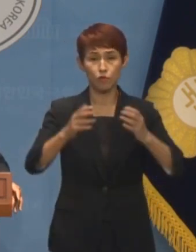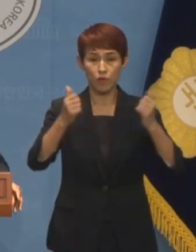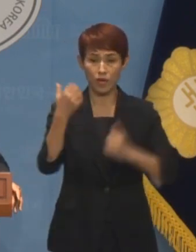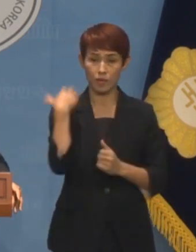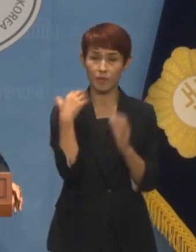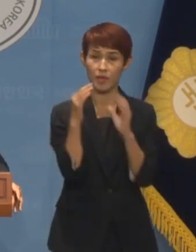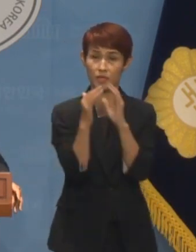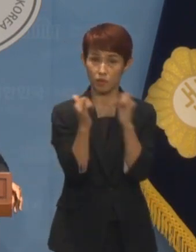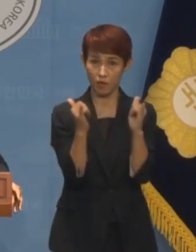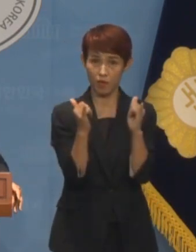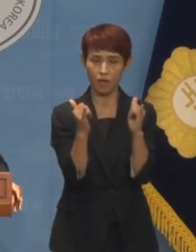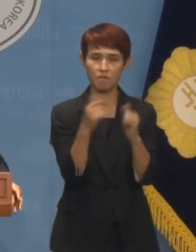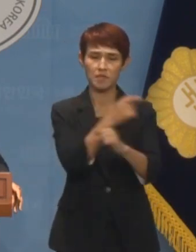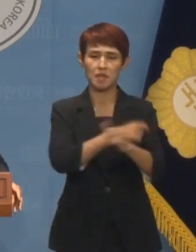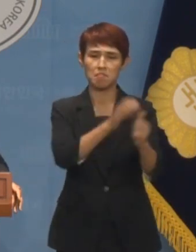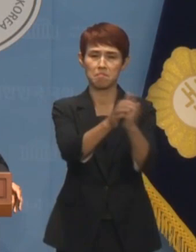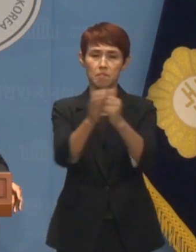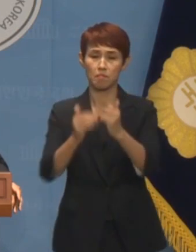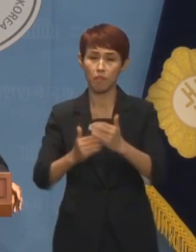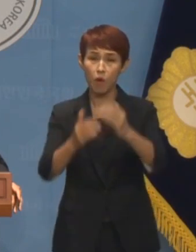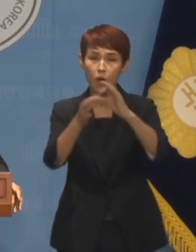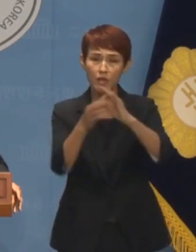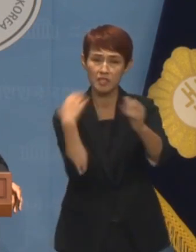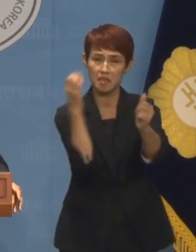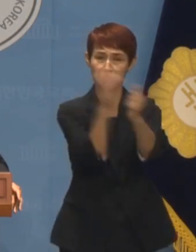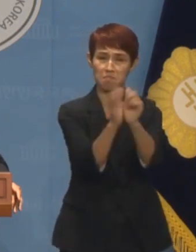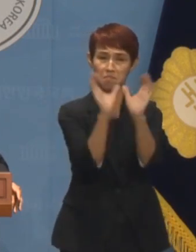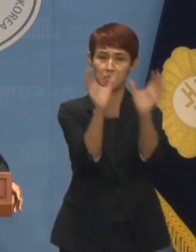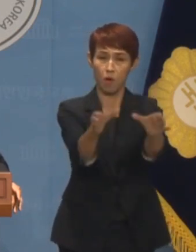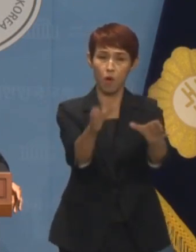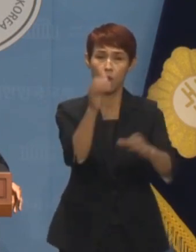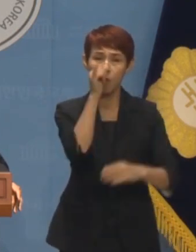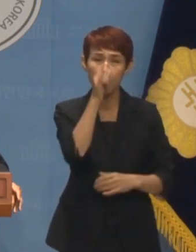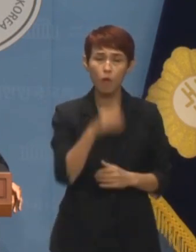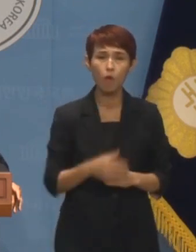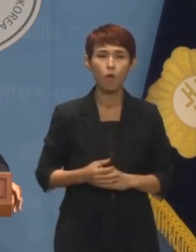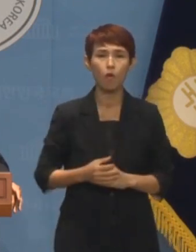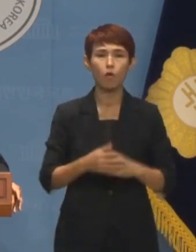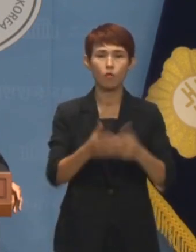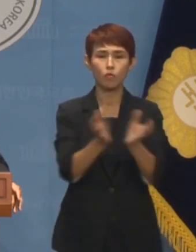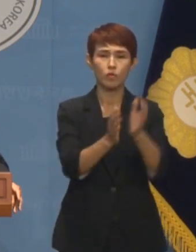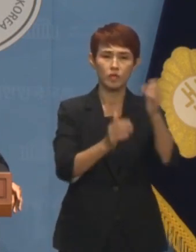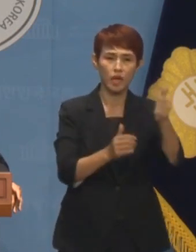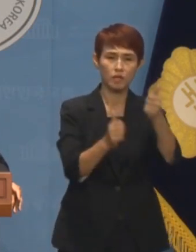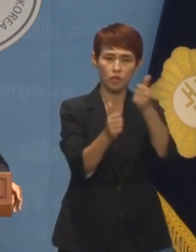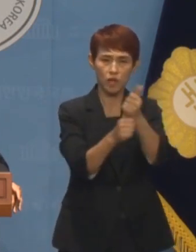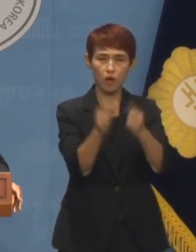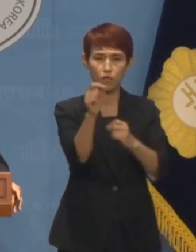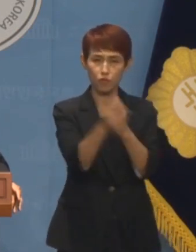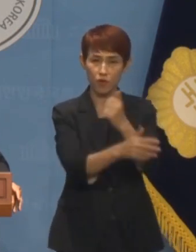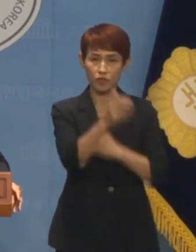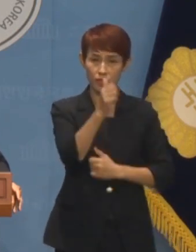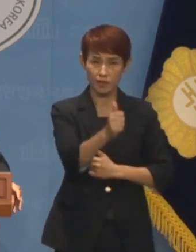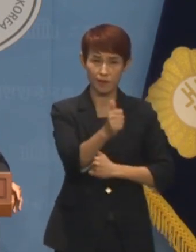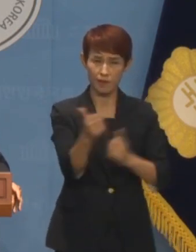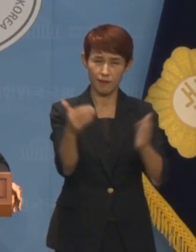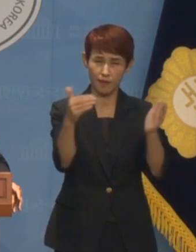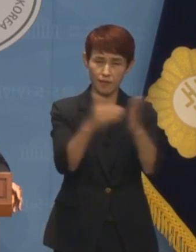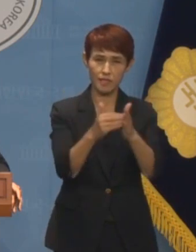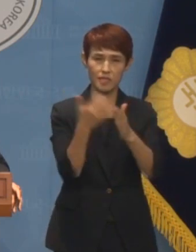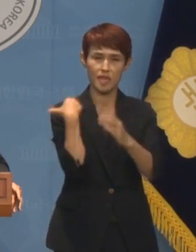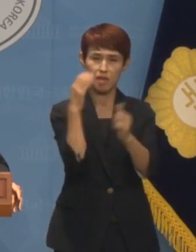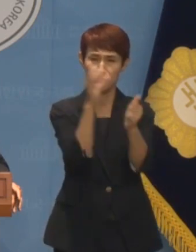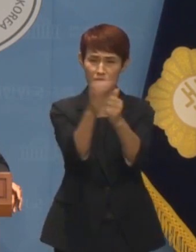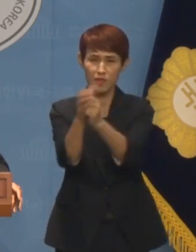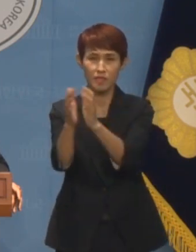직원에게 이사선임 절차에 대한 책임을 전가하고 국장, 처장, 위원장에 이르기까지 책임져야